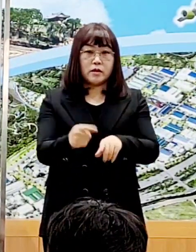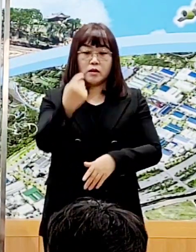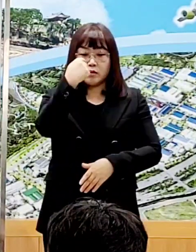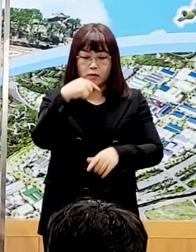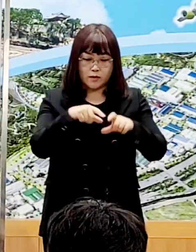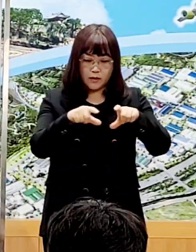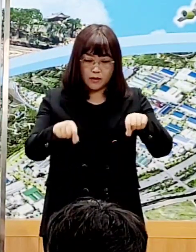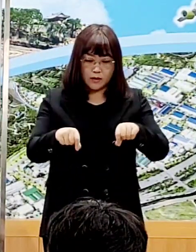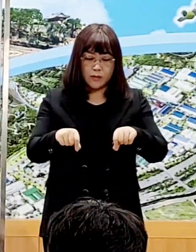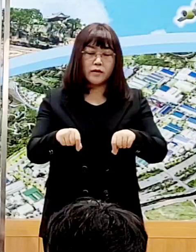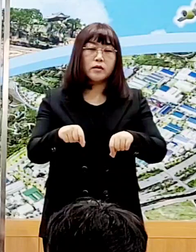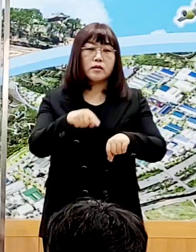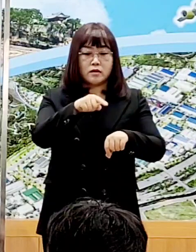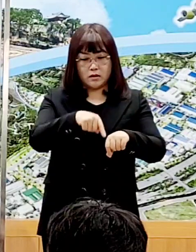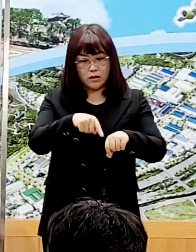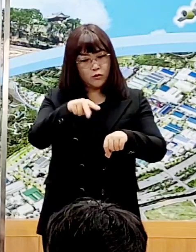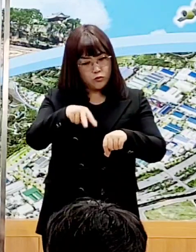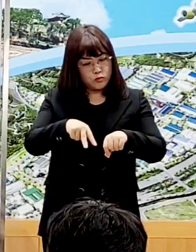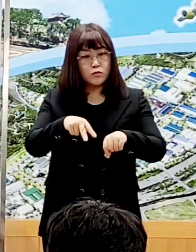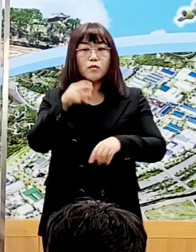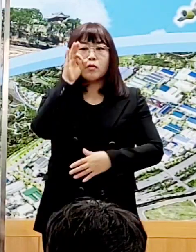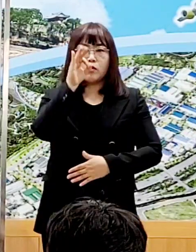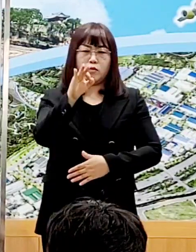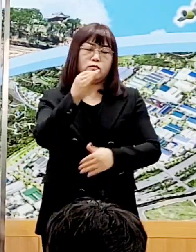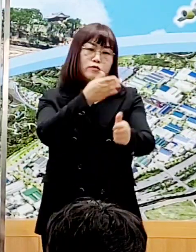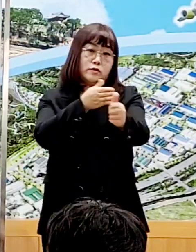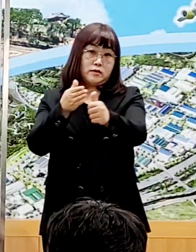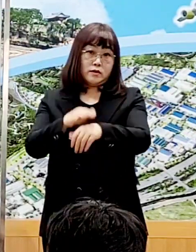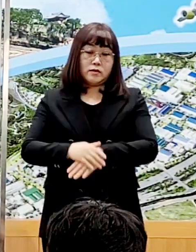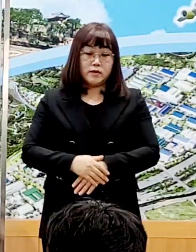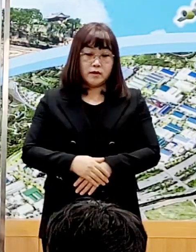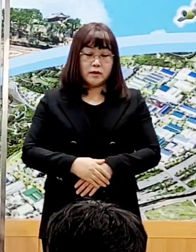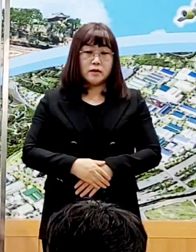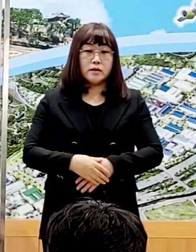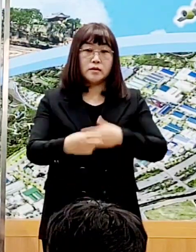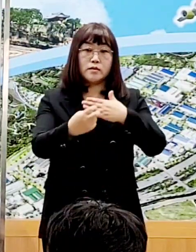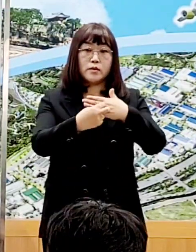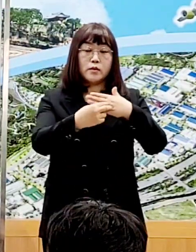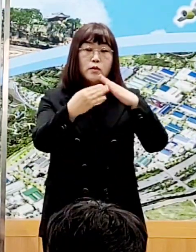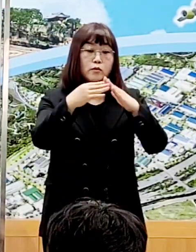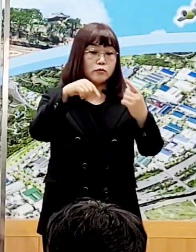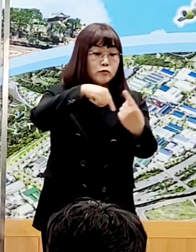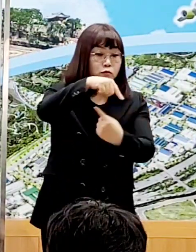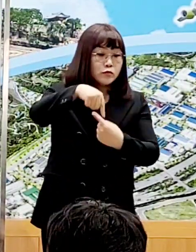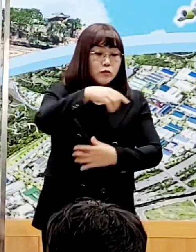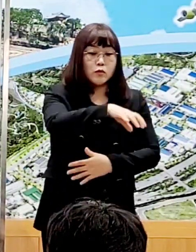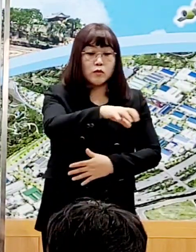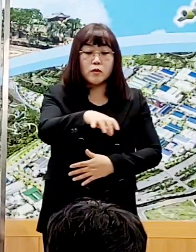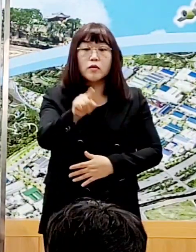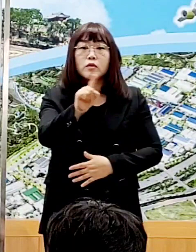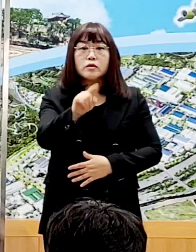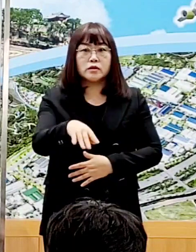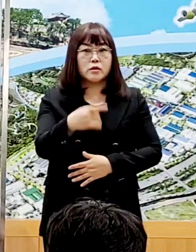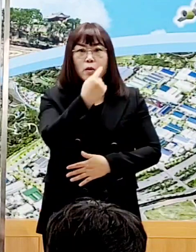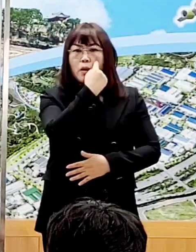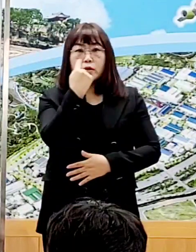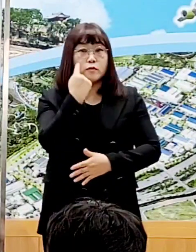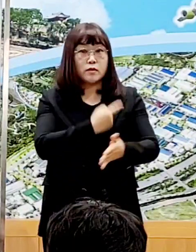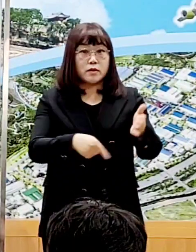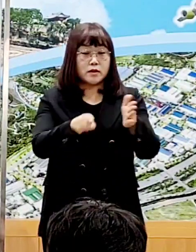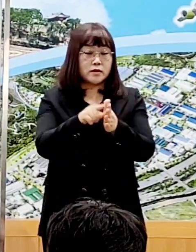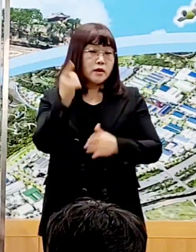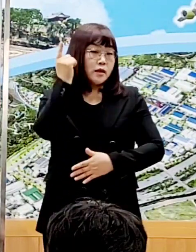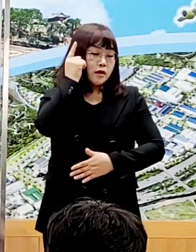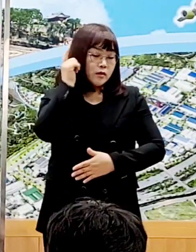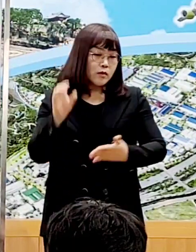검사를 받으시기 바랍니다. 신속 항원 검사 의료기관의 운영 현황은 모바일 지도 앱의 수시로